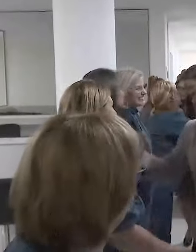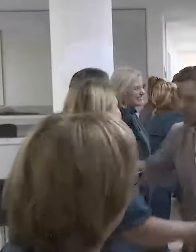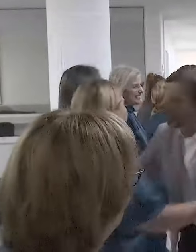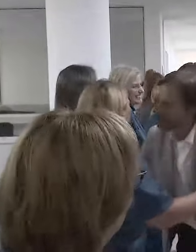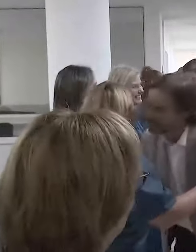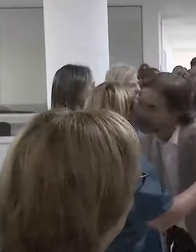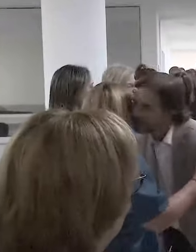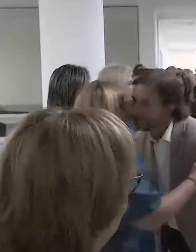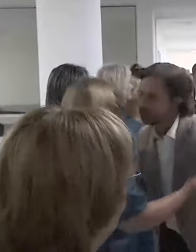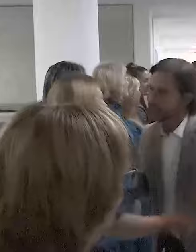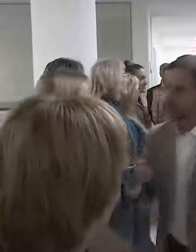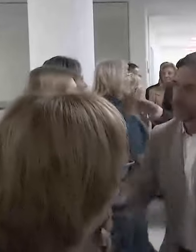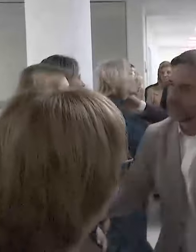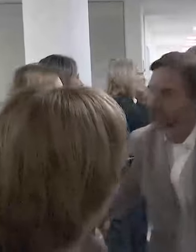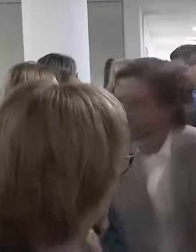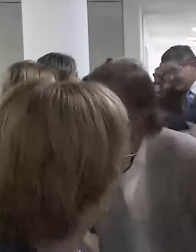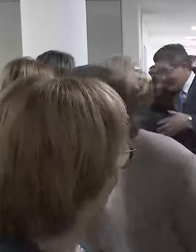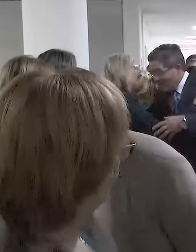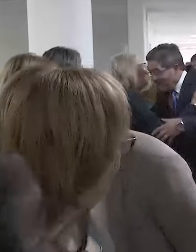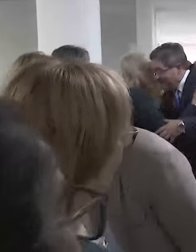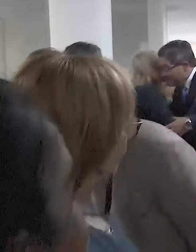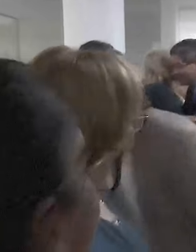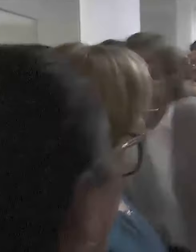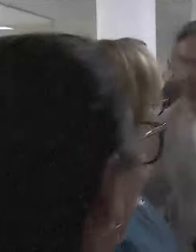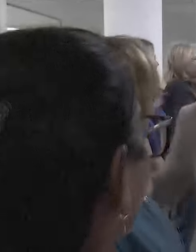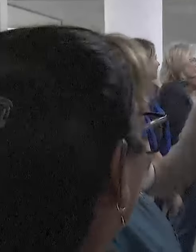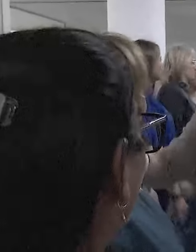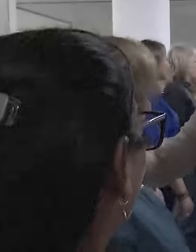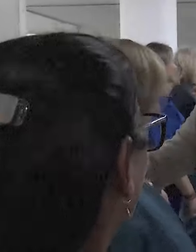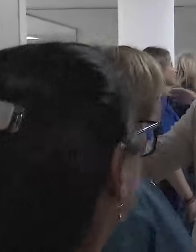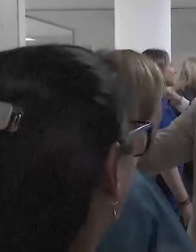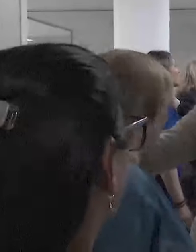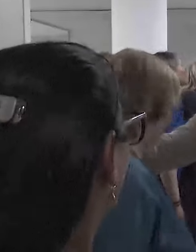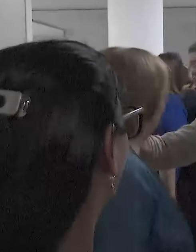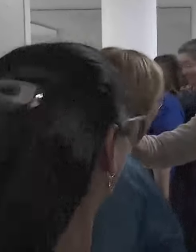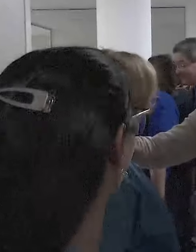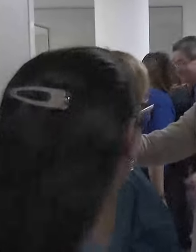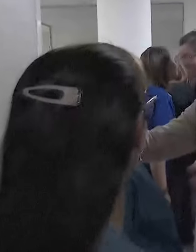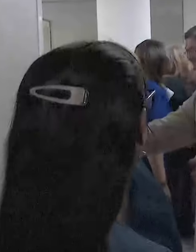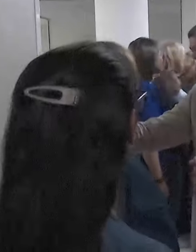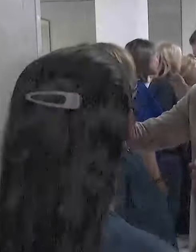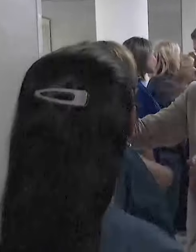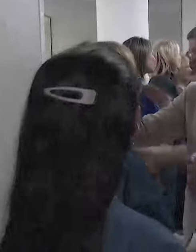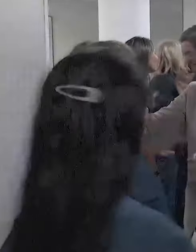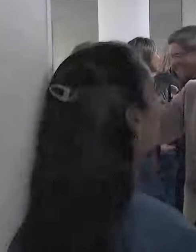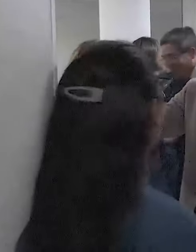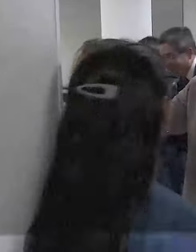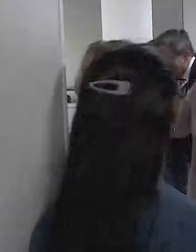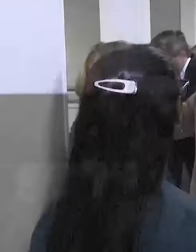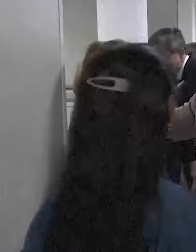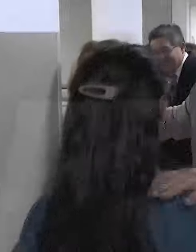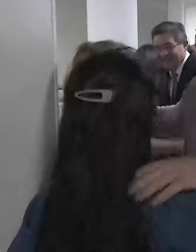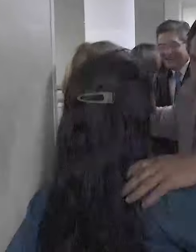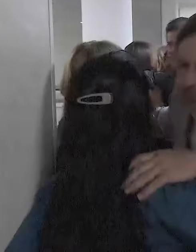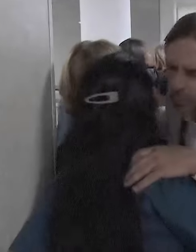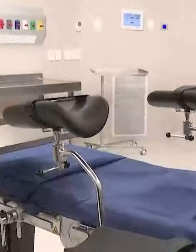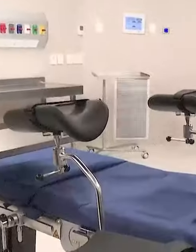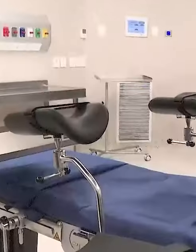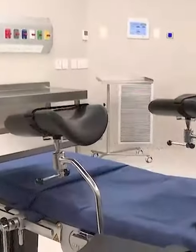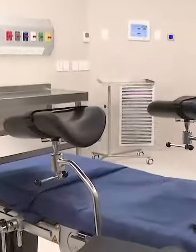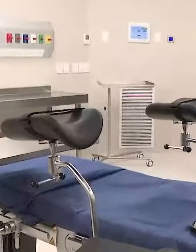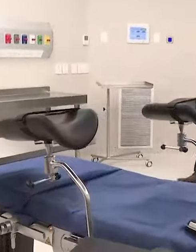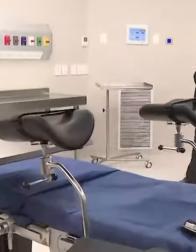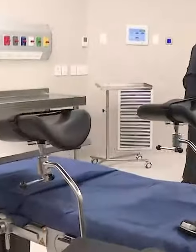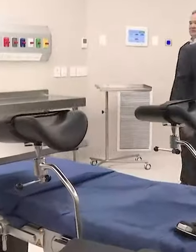Estamos trabajando para poner una oficina de identificación civil. Nos hemos dado cuenta que un 20%